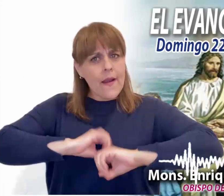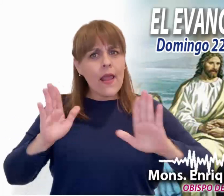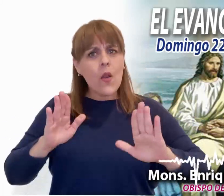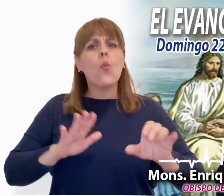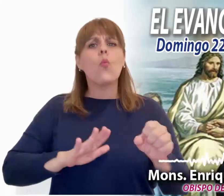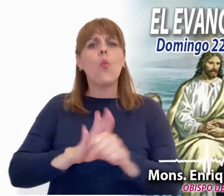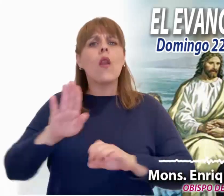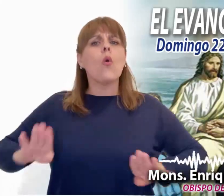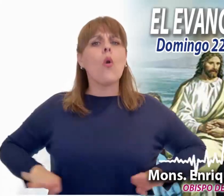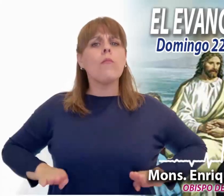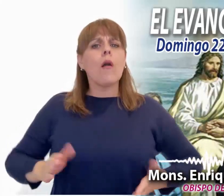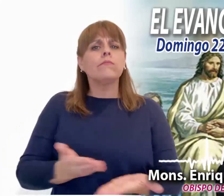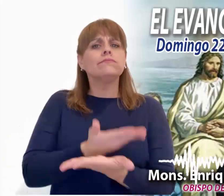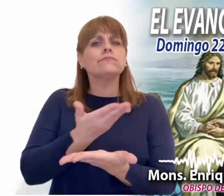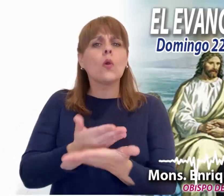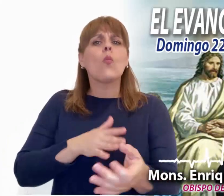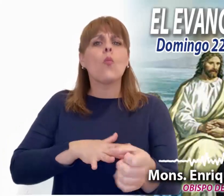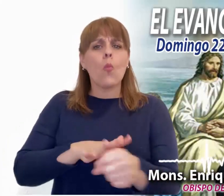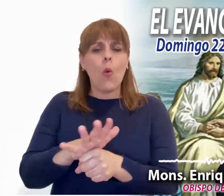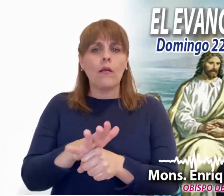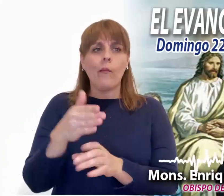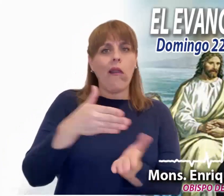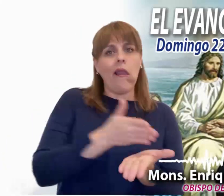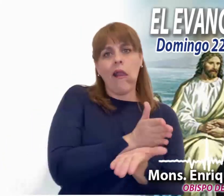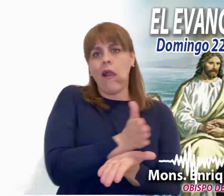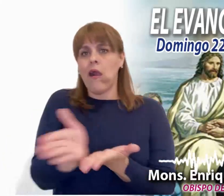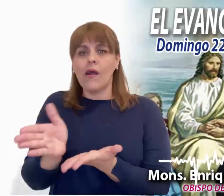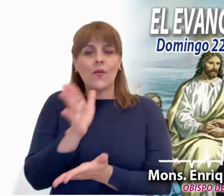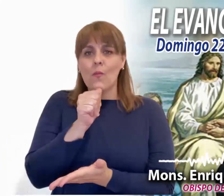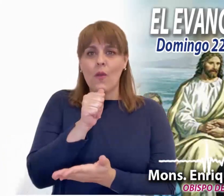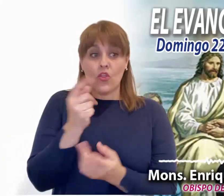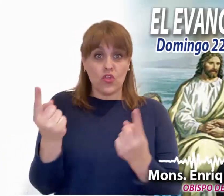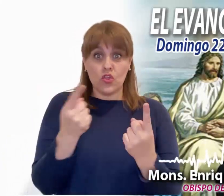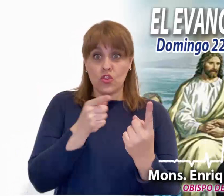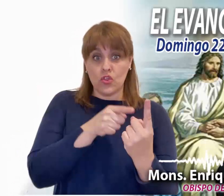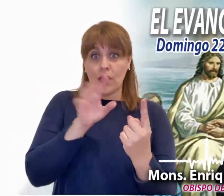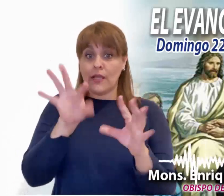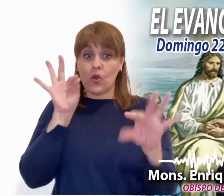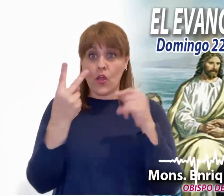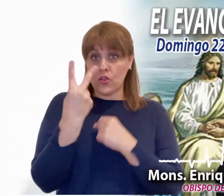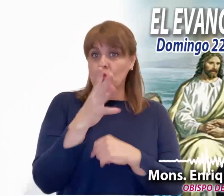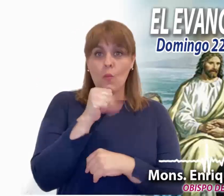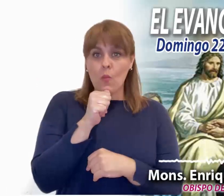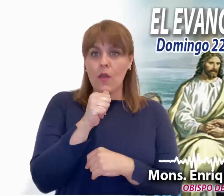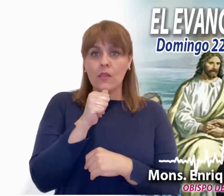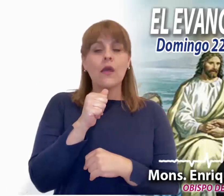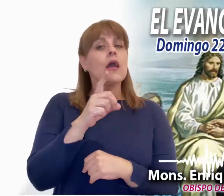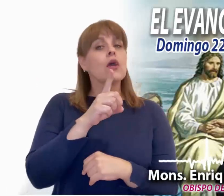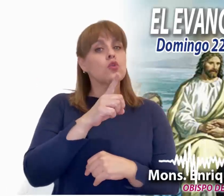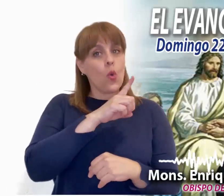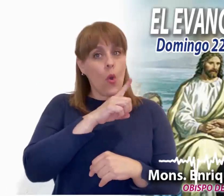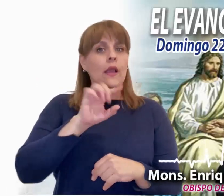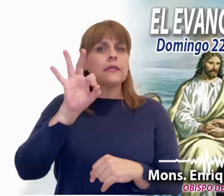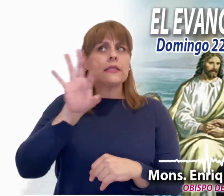clara y evitar ambigüedades. No se puede servir a dos señores y hay que tomar bando.